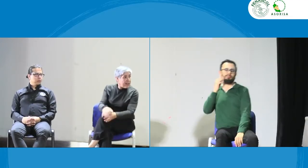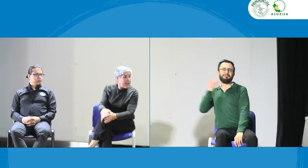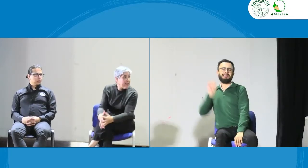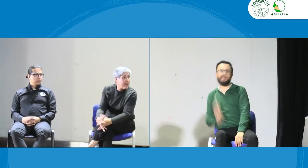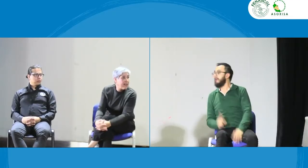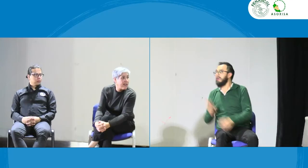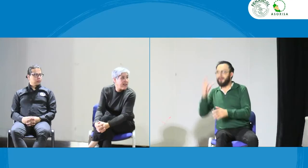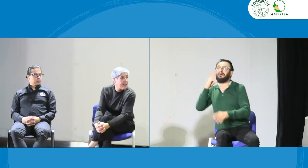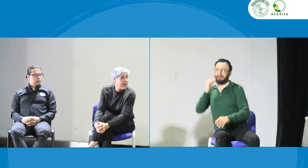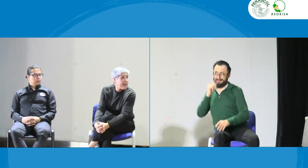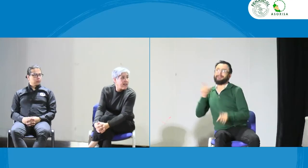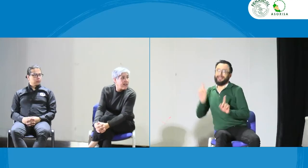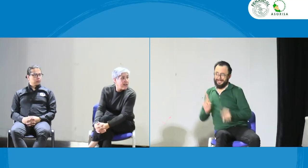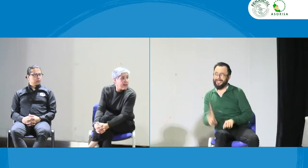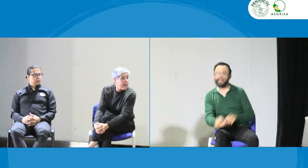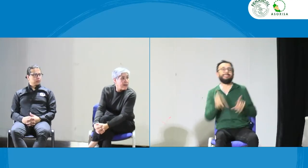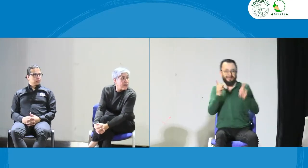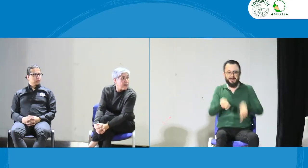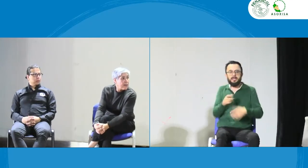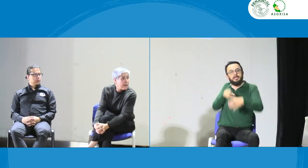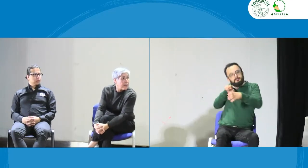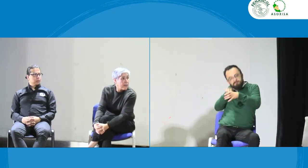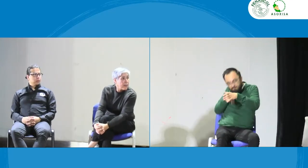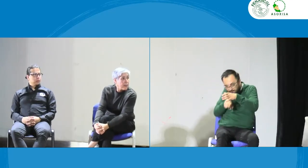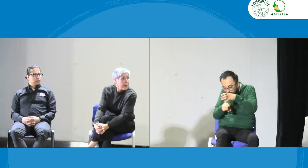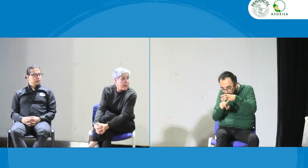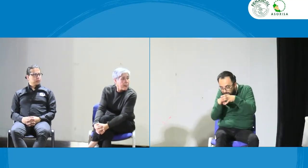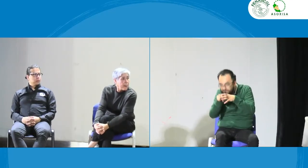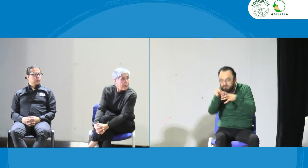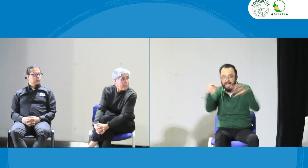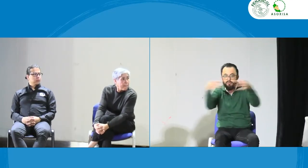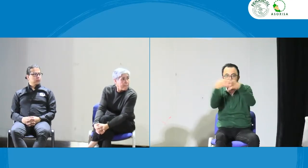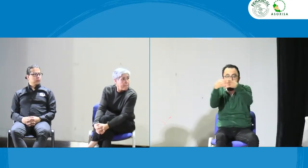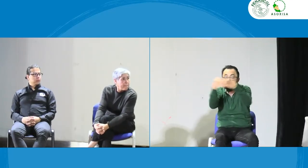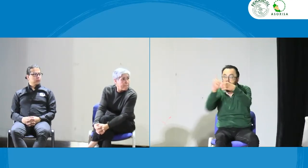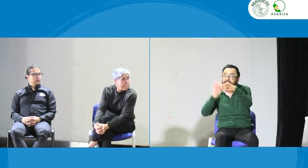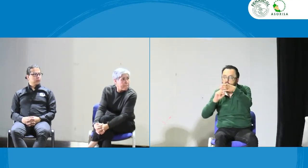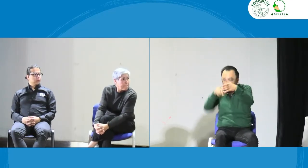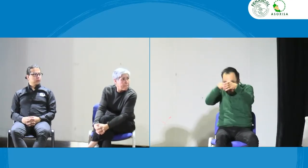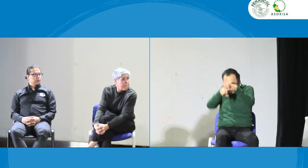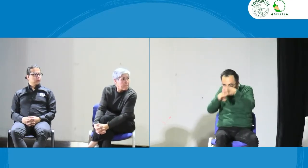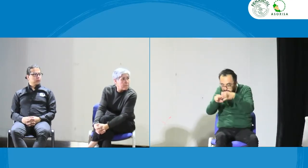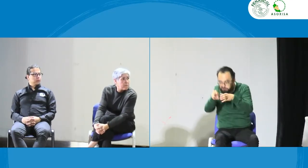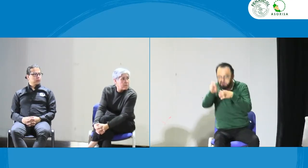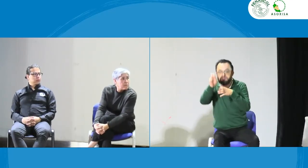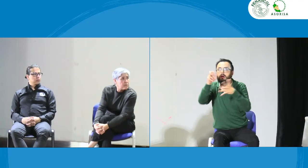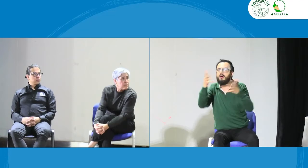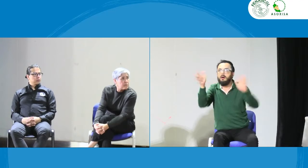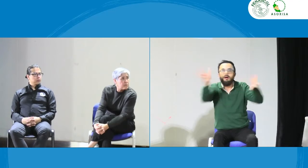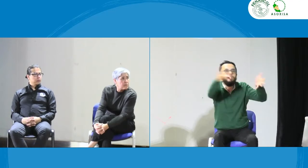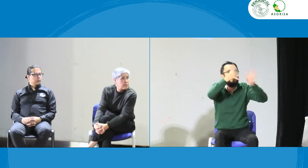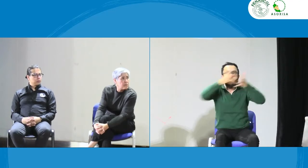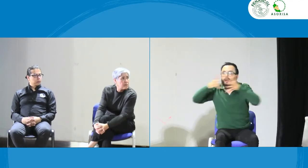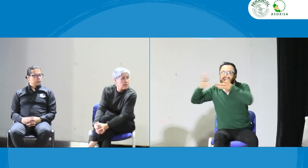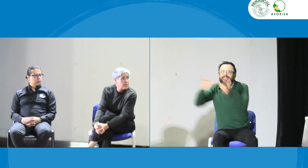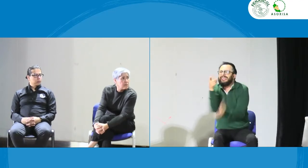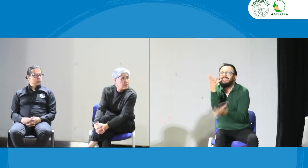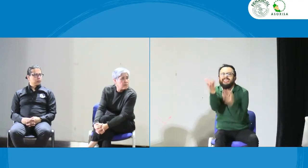no somos intérpretes nuevos los intérpretes que están allí y los intérpretes de más experiencia deben estar en esos espacios